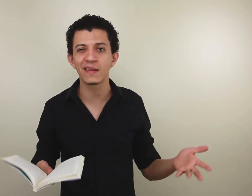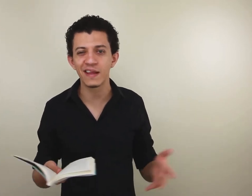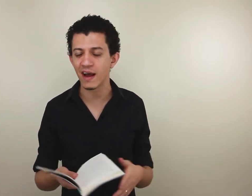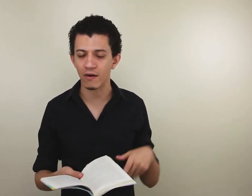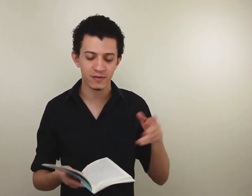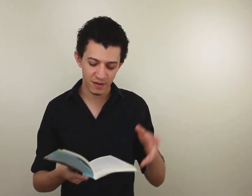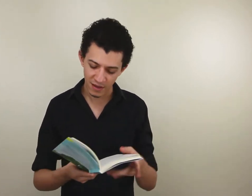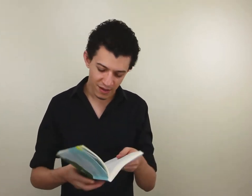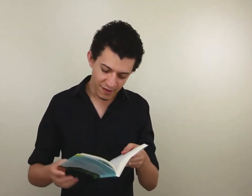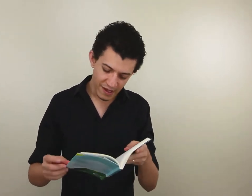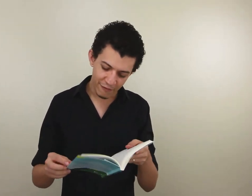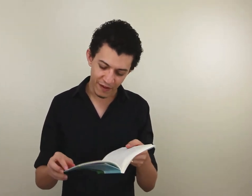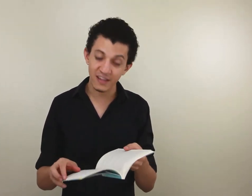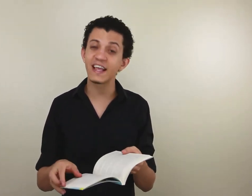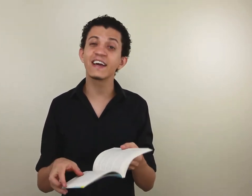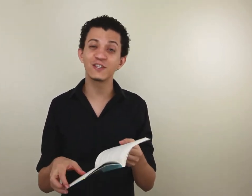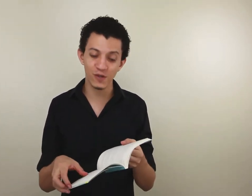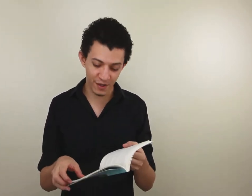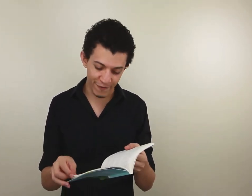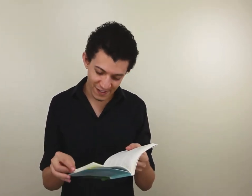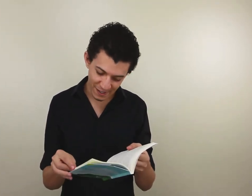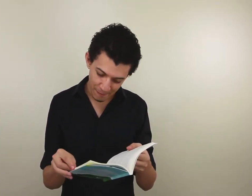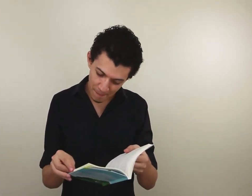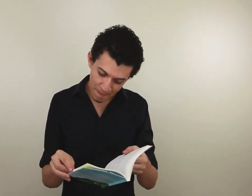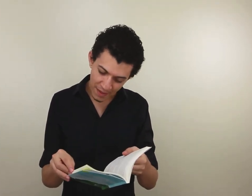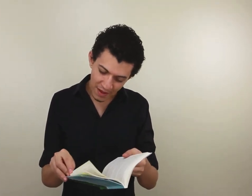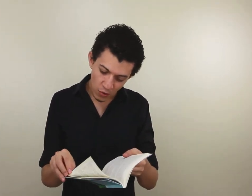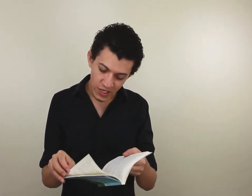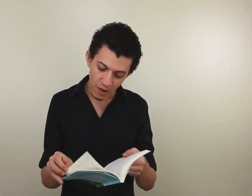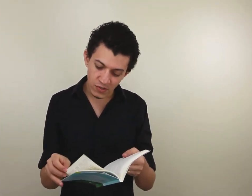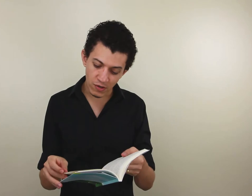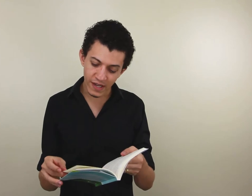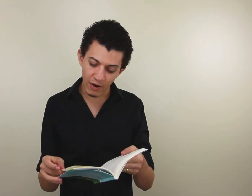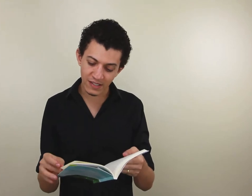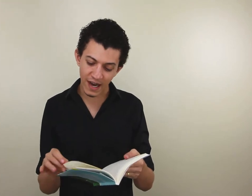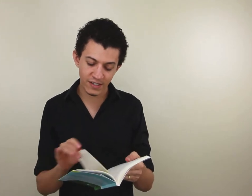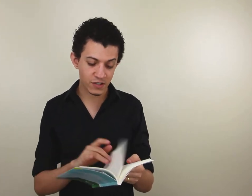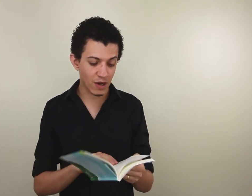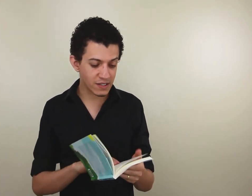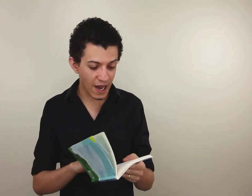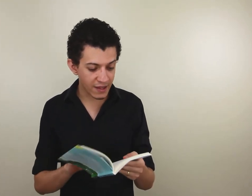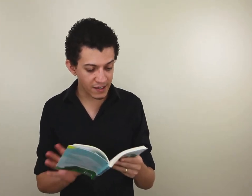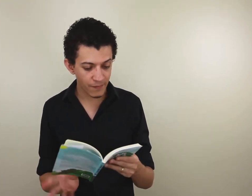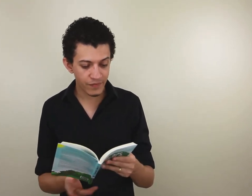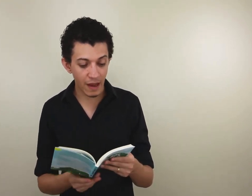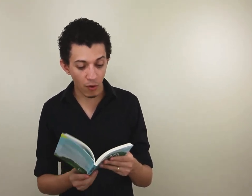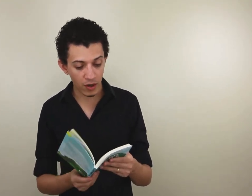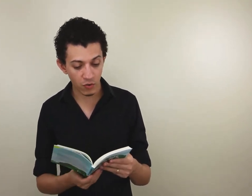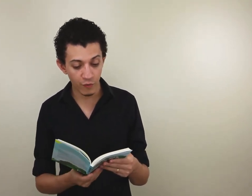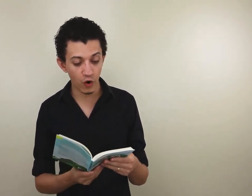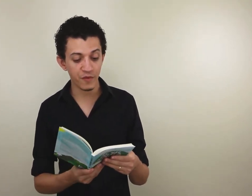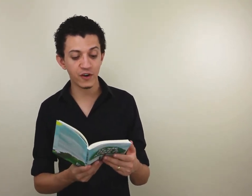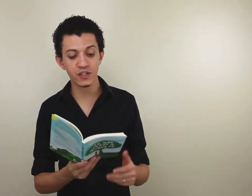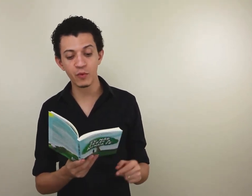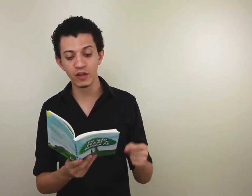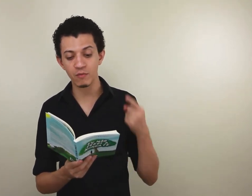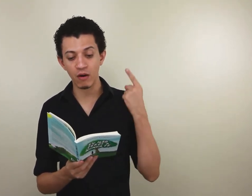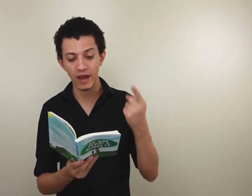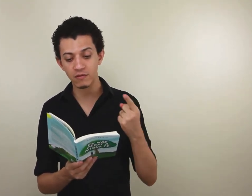material? Enfim, até que a gente conseguiu fazer. Os irmãos trouxeram as caixas com as cartas na moto, o volume foi distribuído no bauleto,